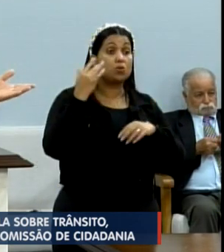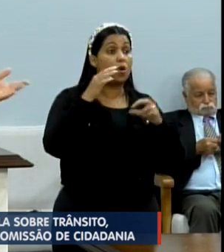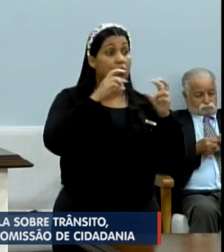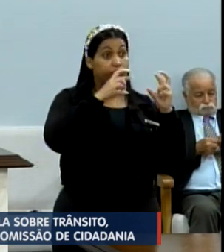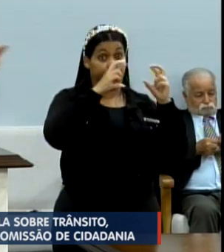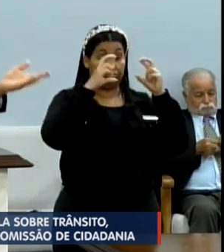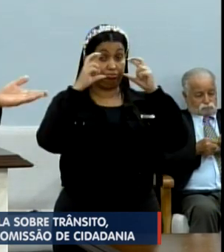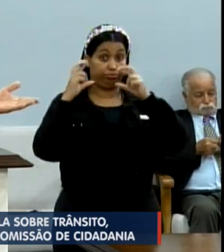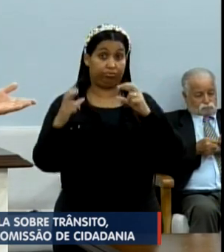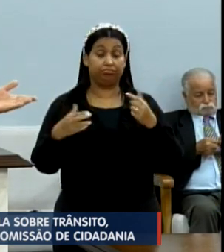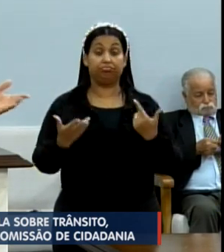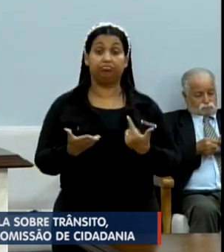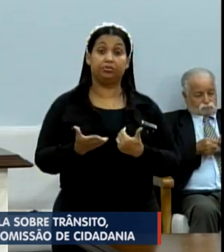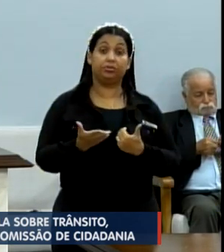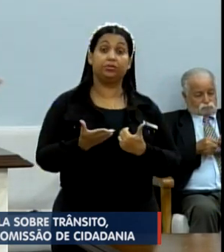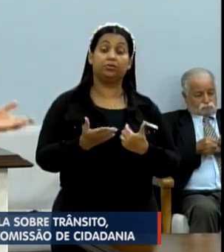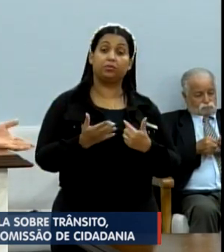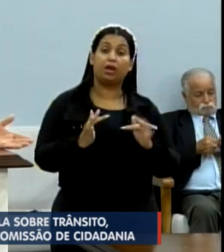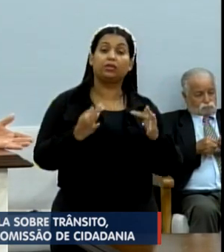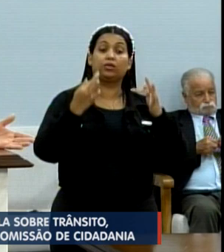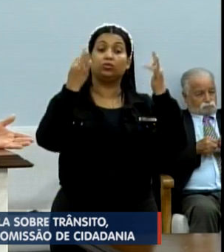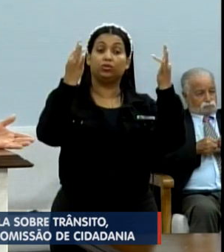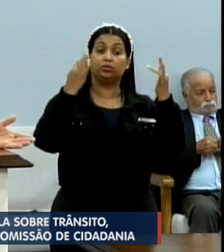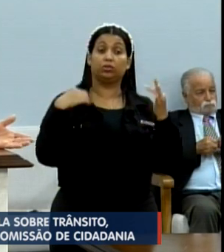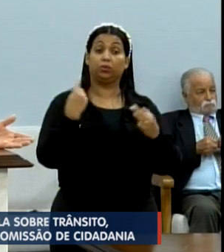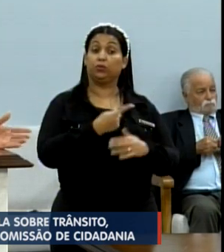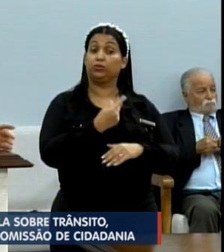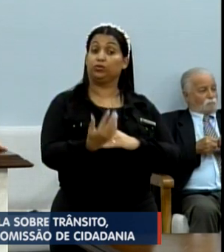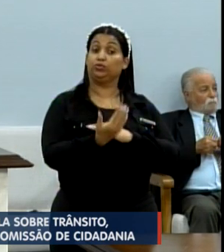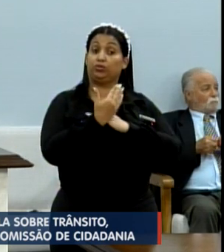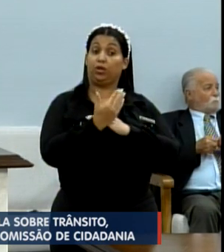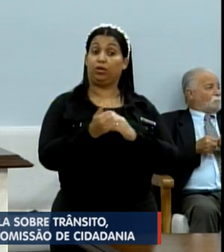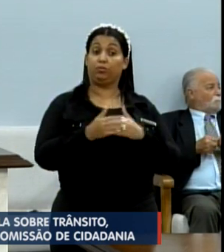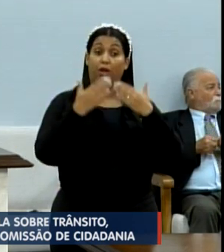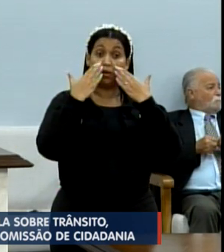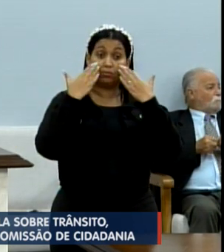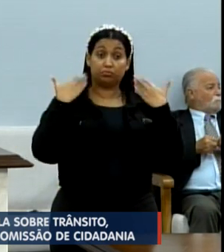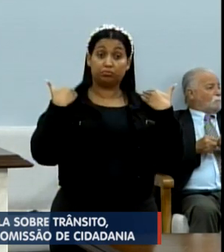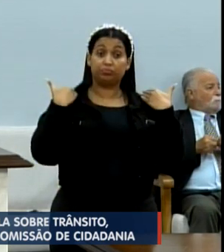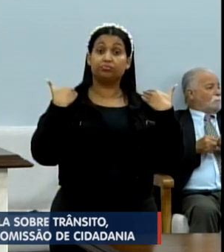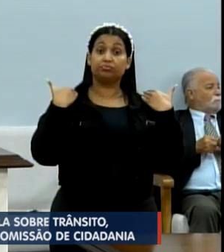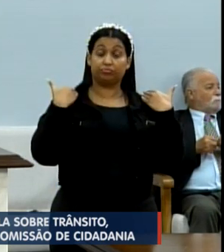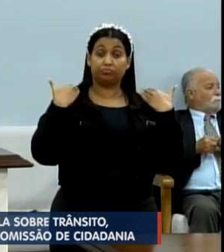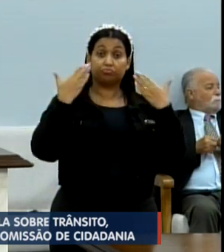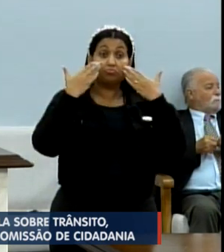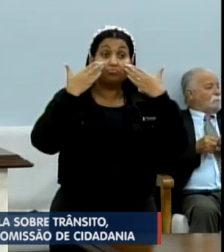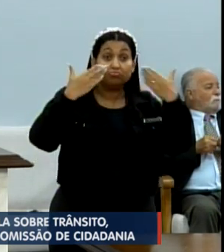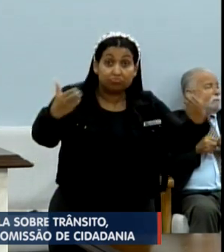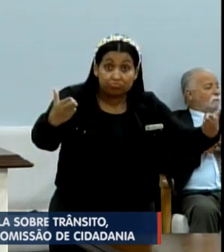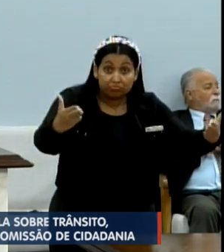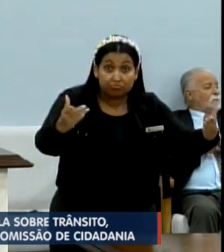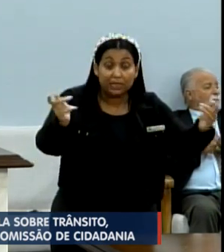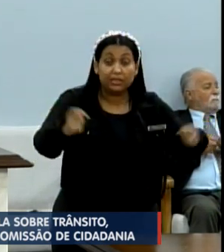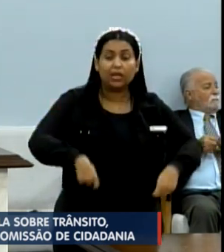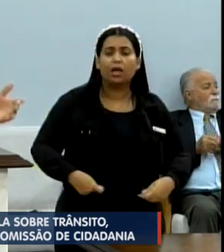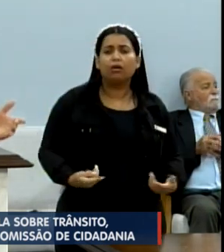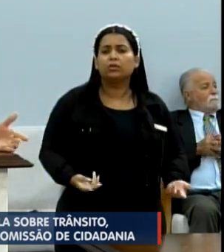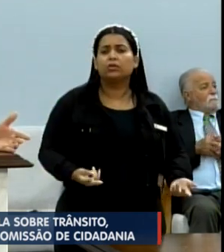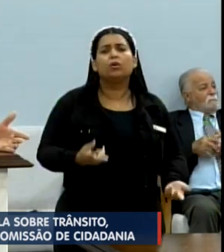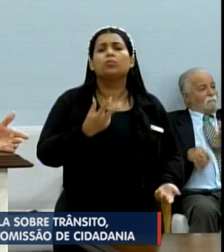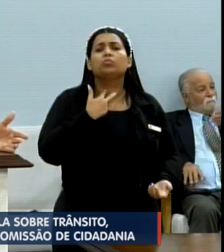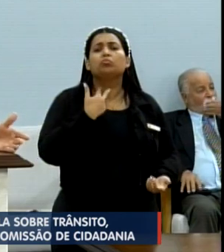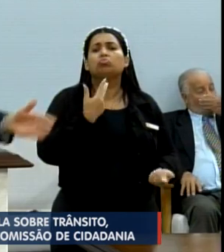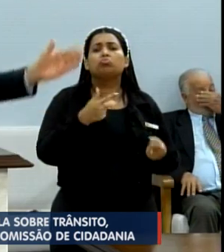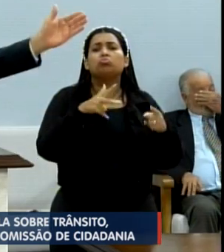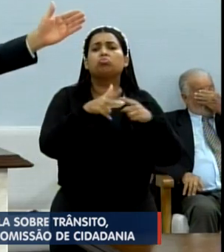tecnologia está aí para nos servir, para dar transparência. Eu fiquei pensando, por que foi proibido? Sem